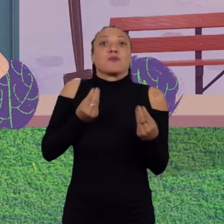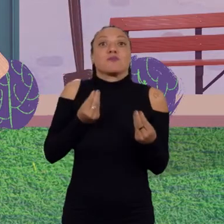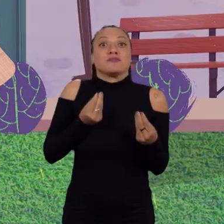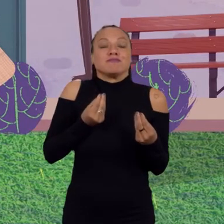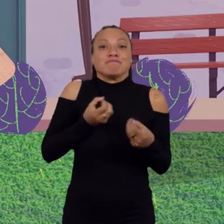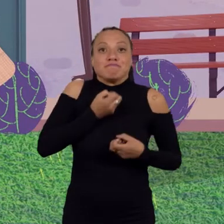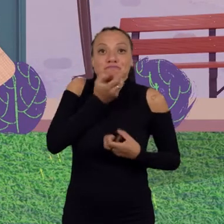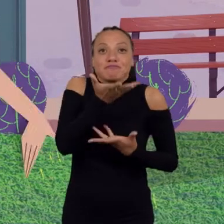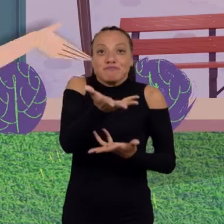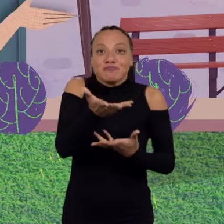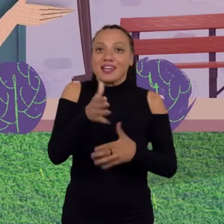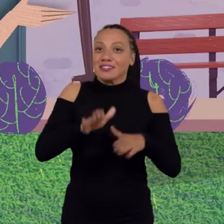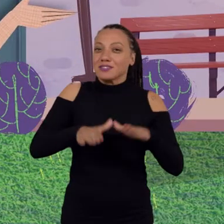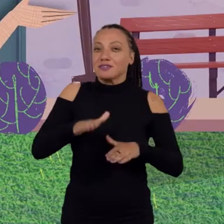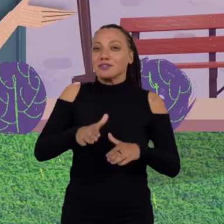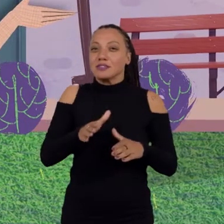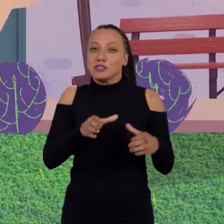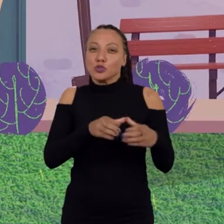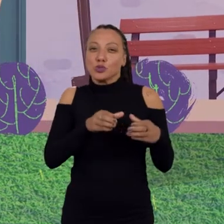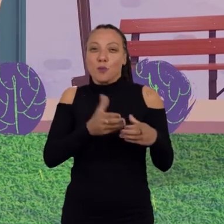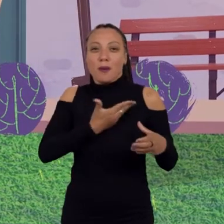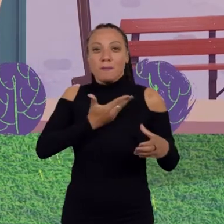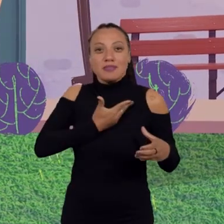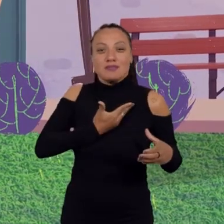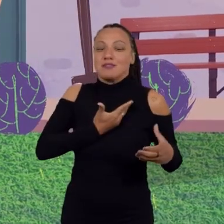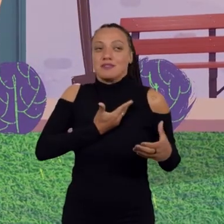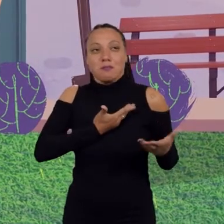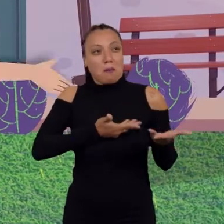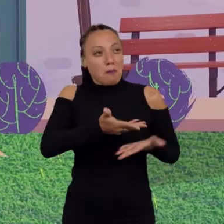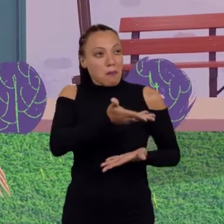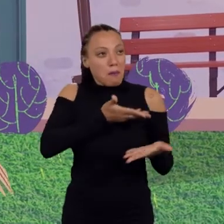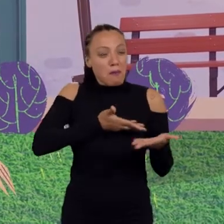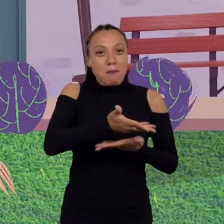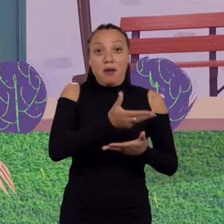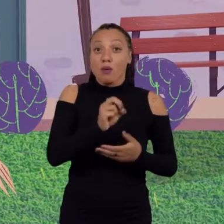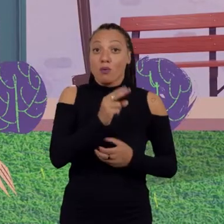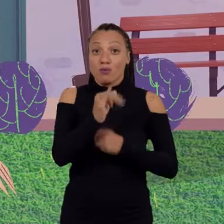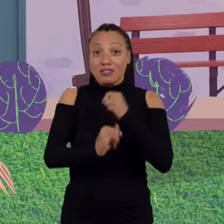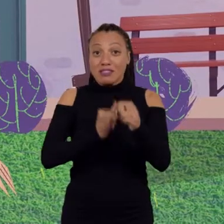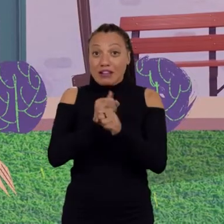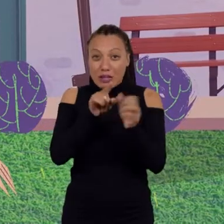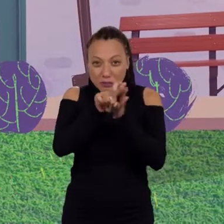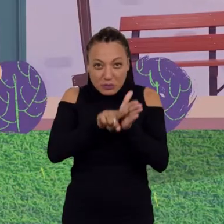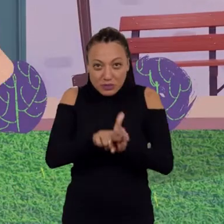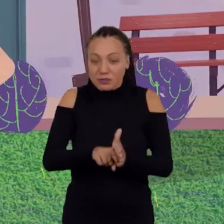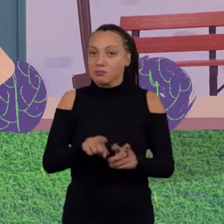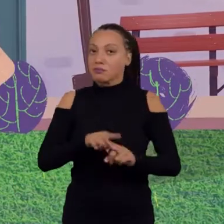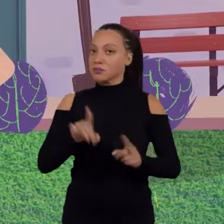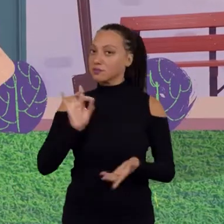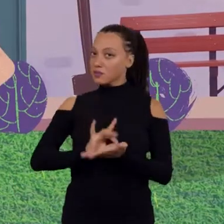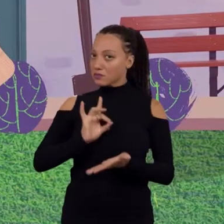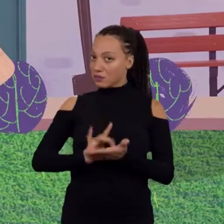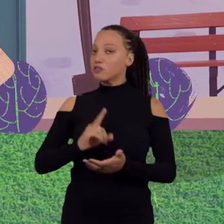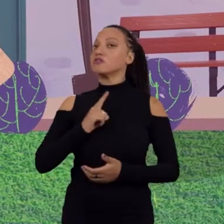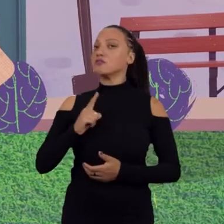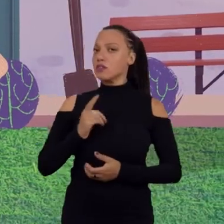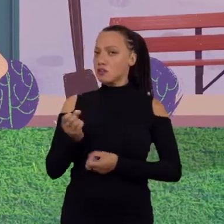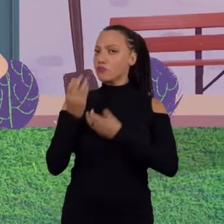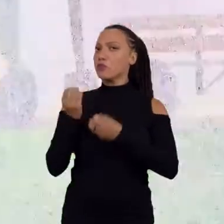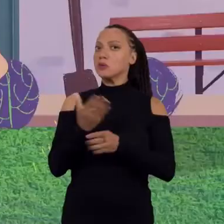A gente acaba conversando com as amigas e amigos, buscando coisa na internet. Mas a verdade é que tem muitas informações perdidas por